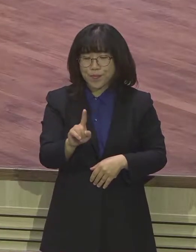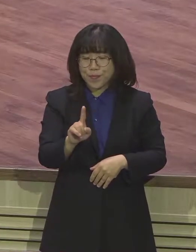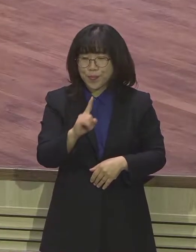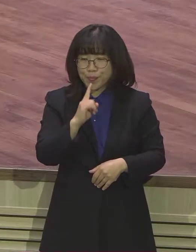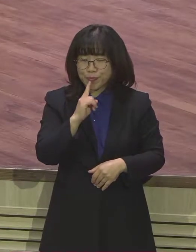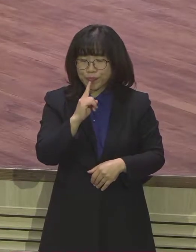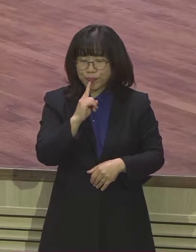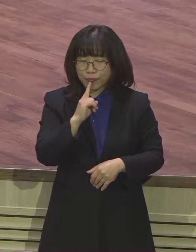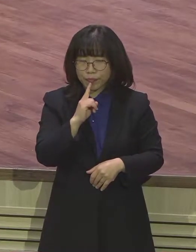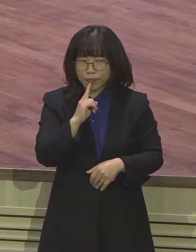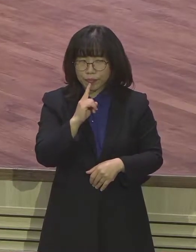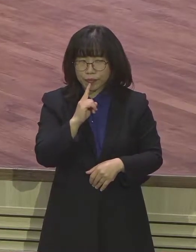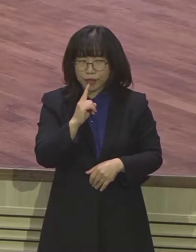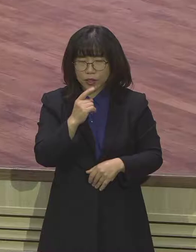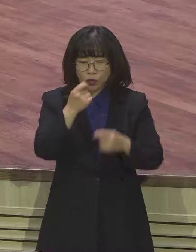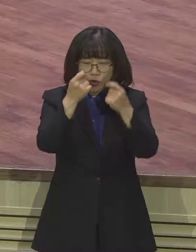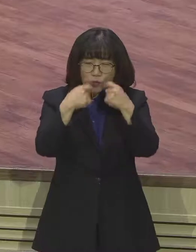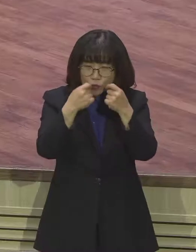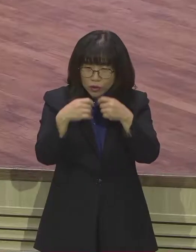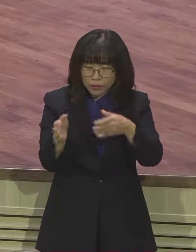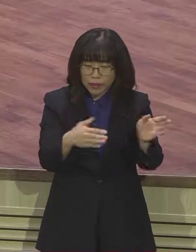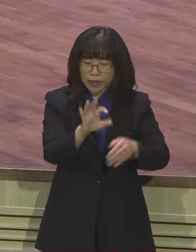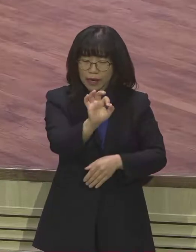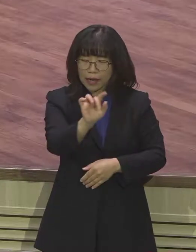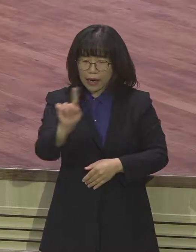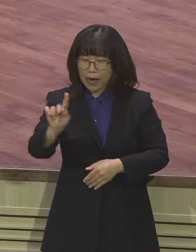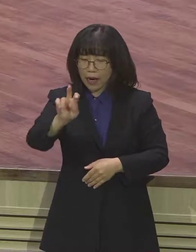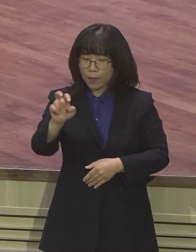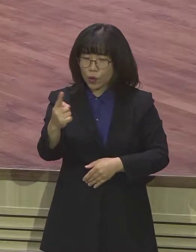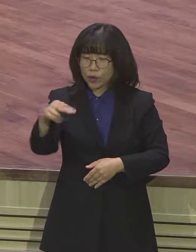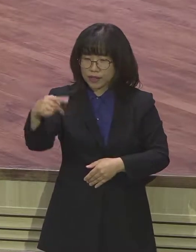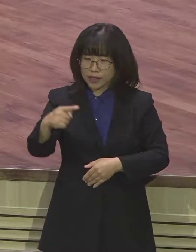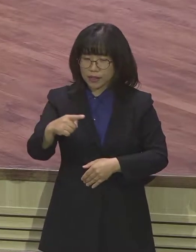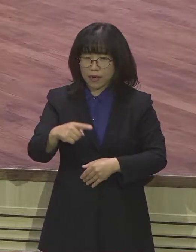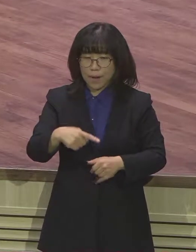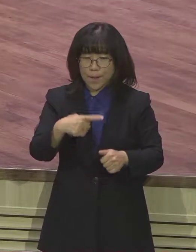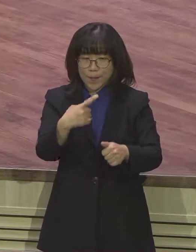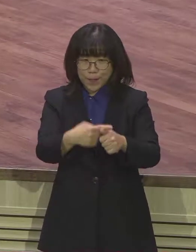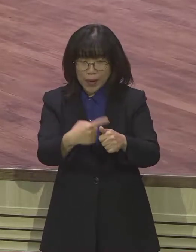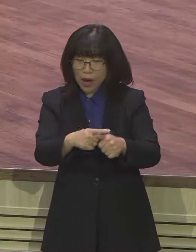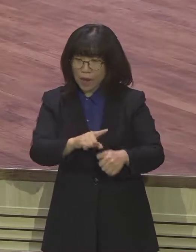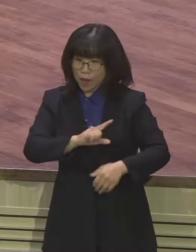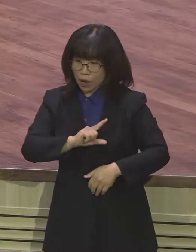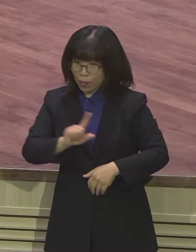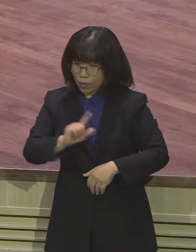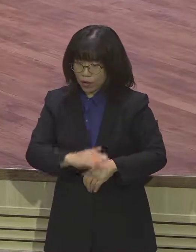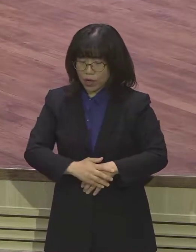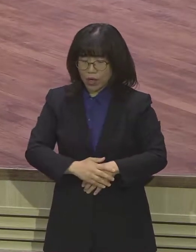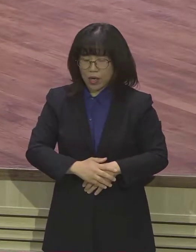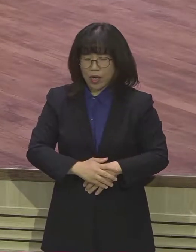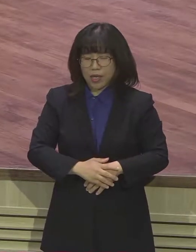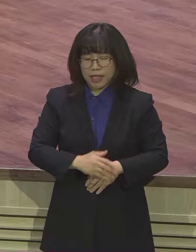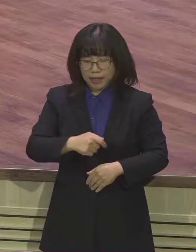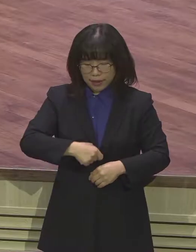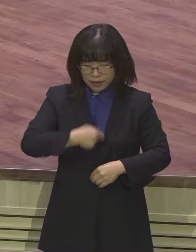암호스 선지자를 말할 때는 우리가 의의의 선지자라고 이야기하고 있습니다. 오직 공법을 물같이 정의를